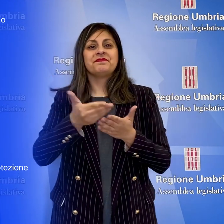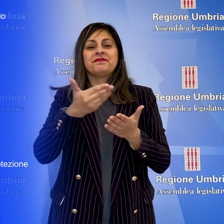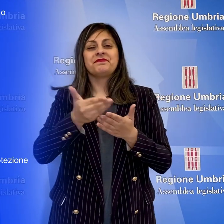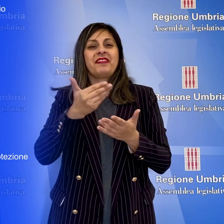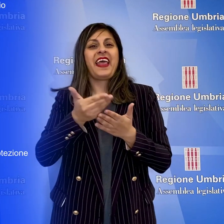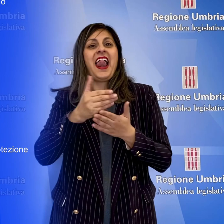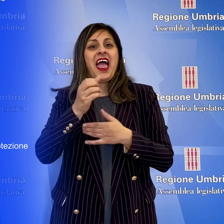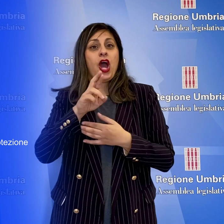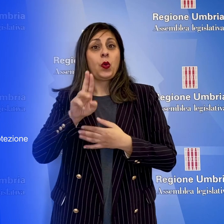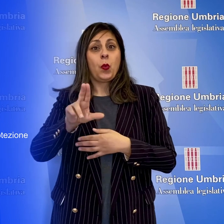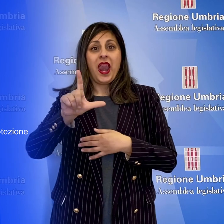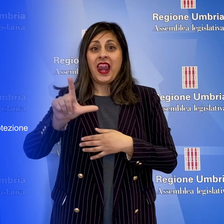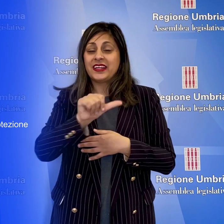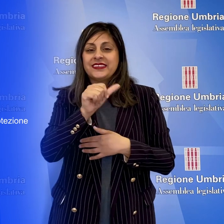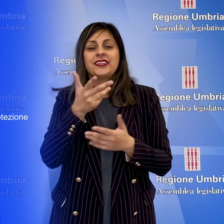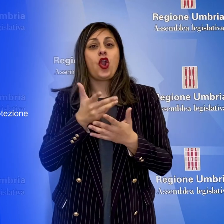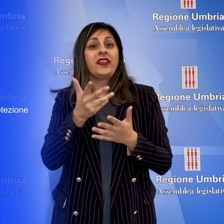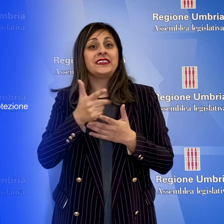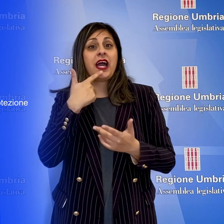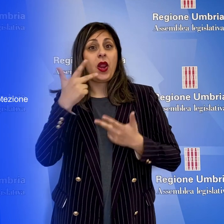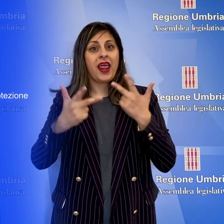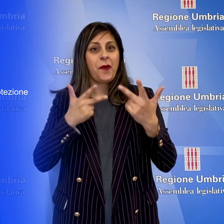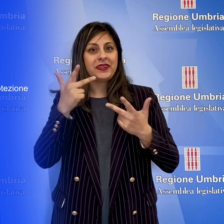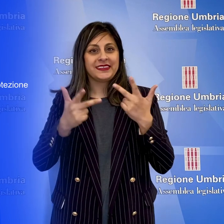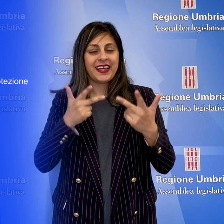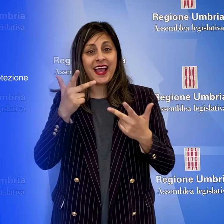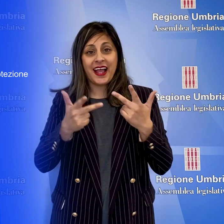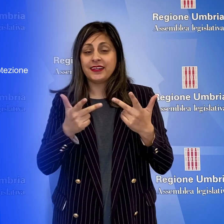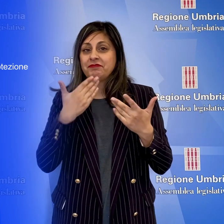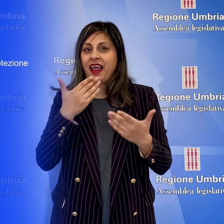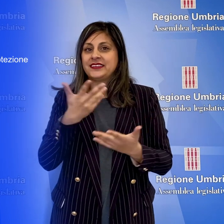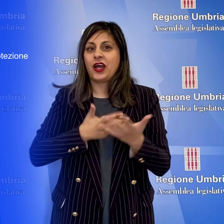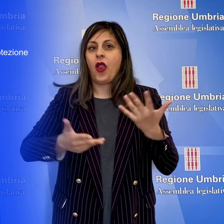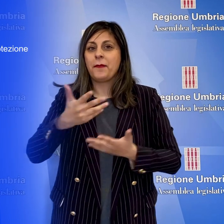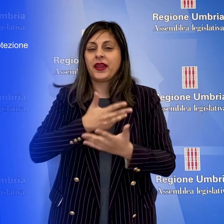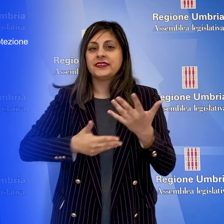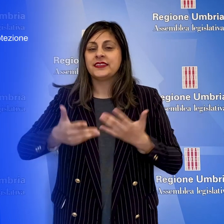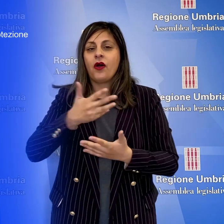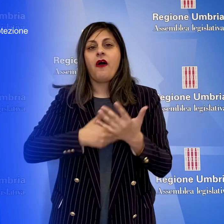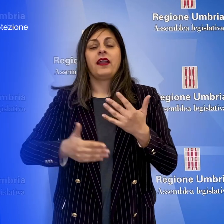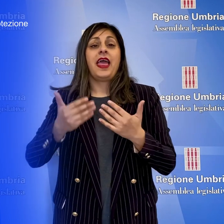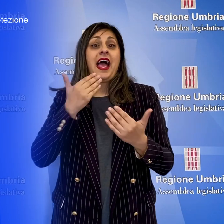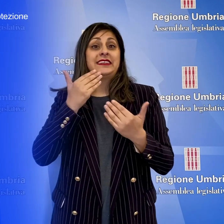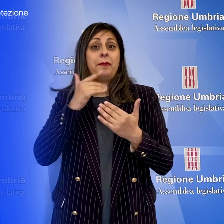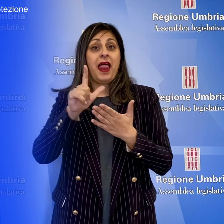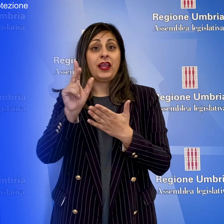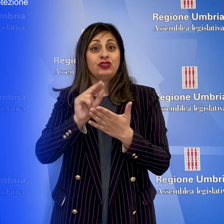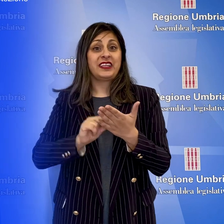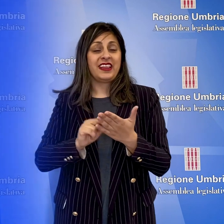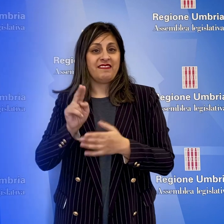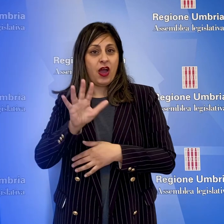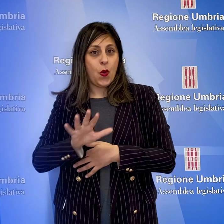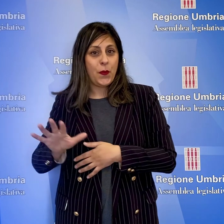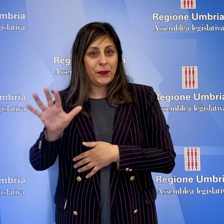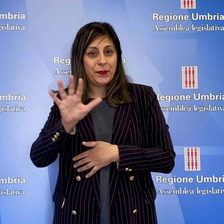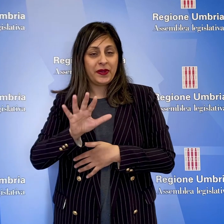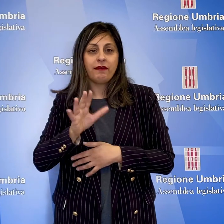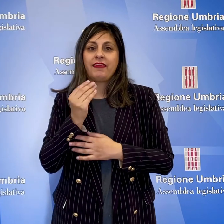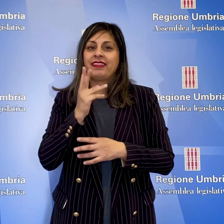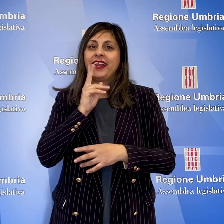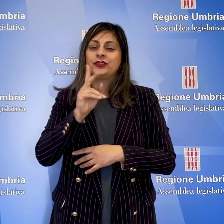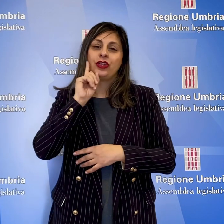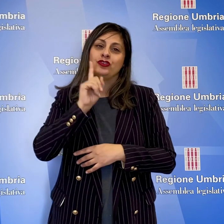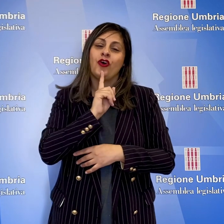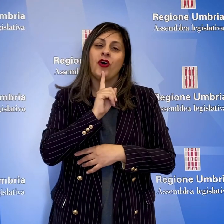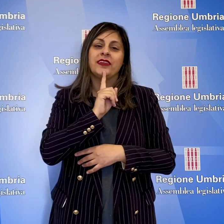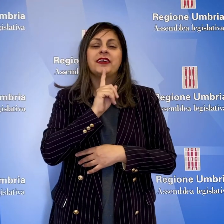edizione di Telecrullis, il notiziario nella lingua dei segni, frutto della collaborazione tra l'Assemblea Legislativa dell'Umbria